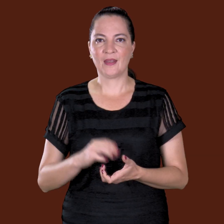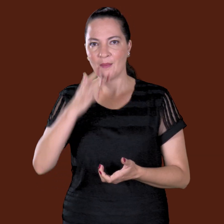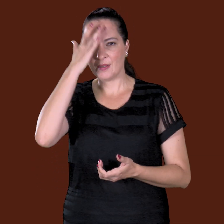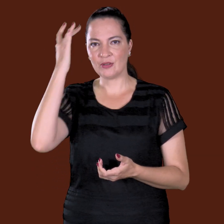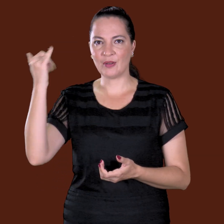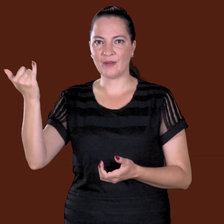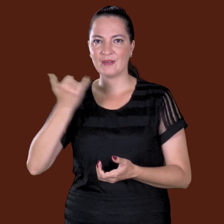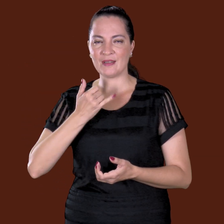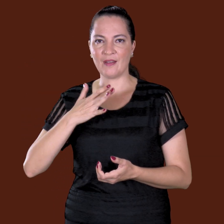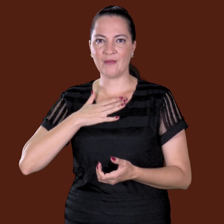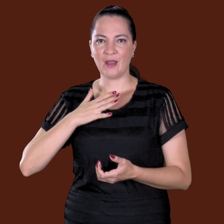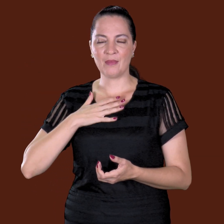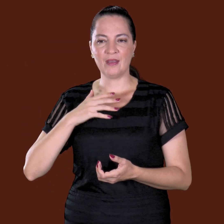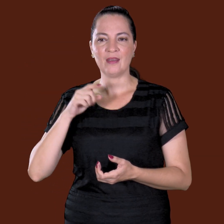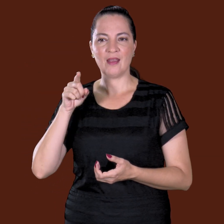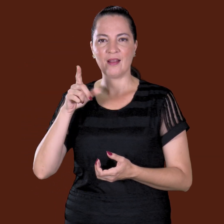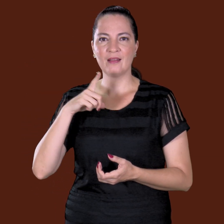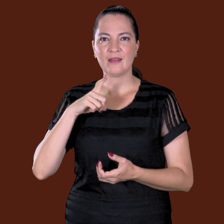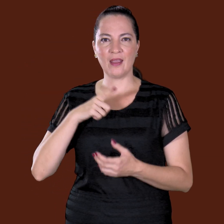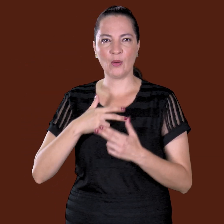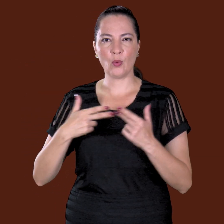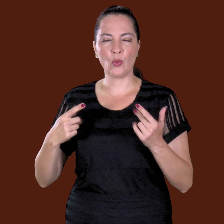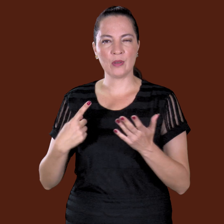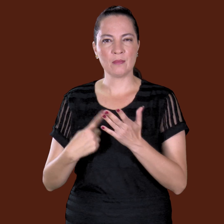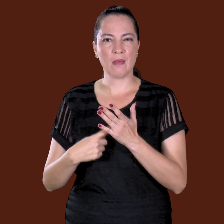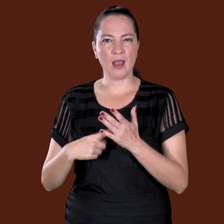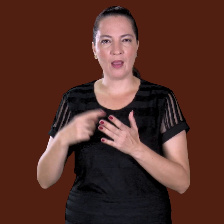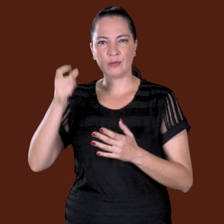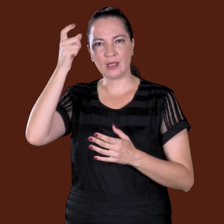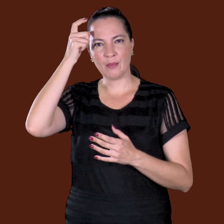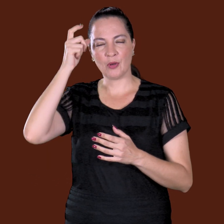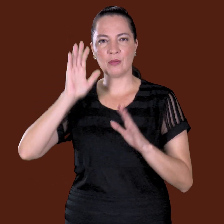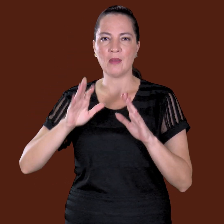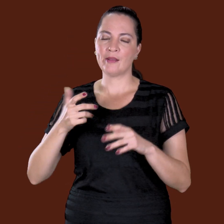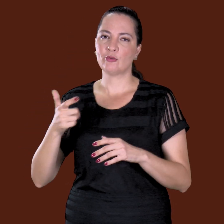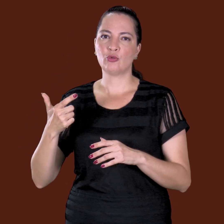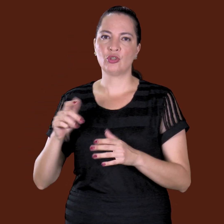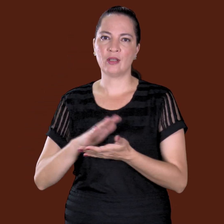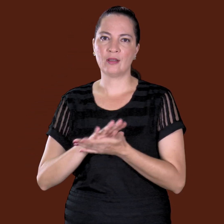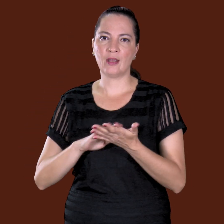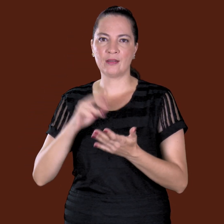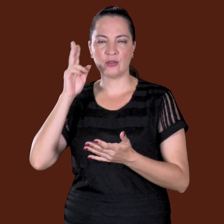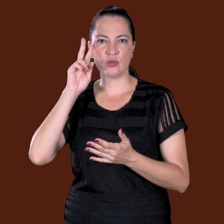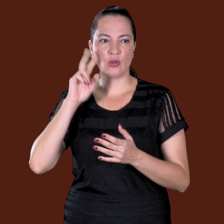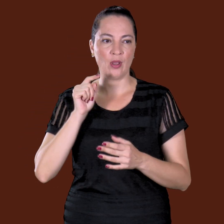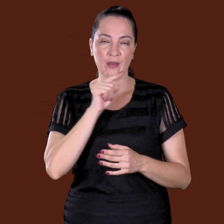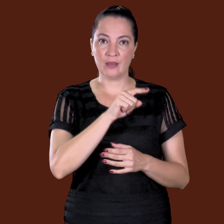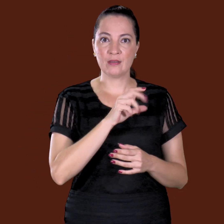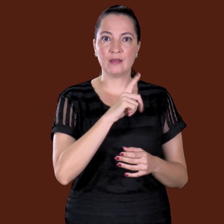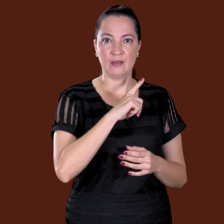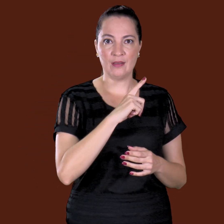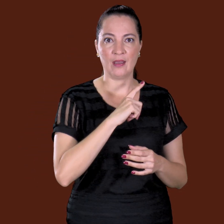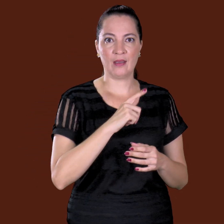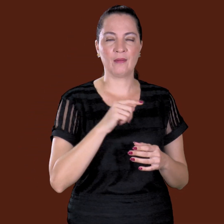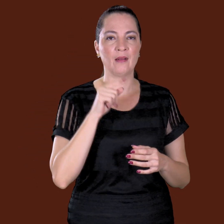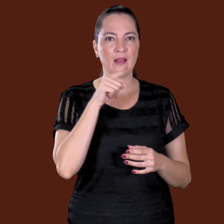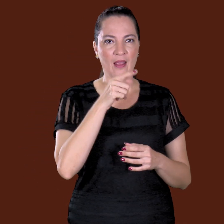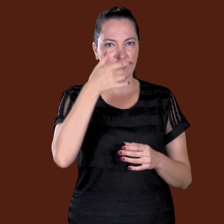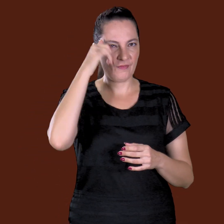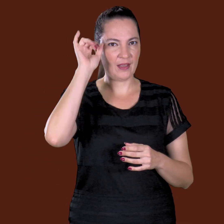Os caras falavam pra mim, falavam, doutor Aníbal tem alguma coisa com o demônio, né? Só que ele não tinha história. O Orsino tinha. Lá na fazenda que você